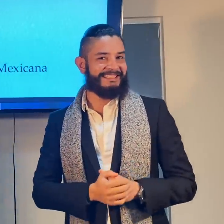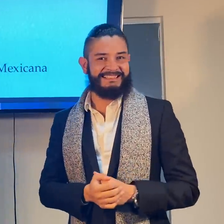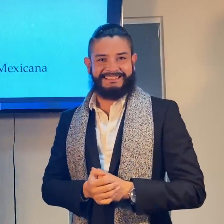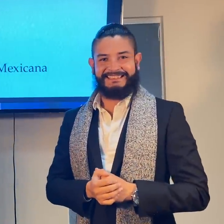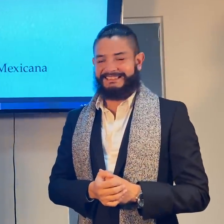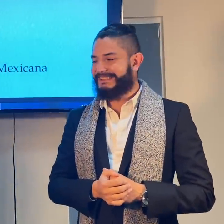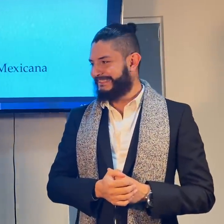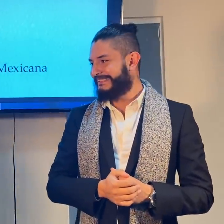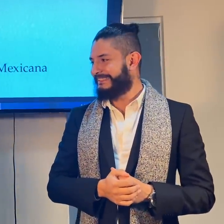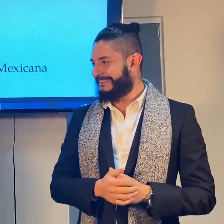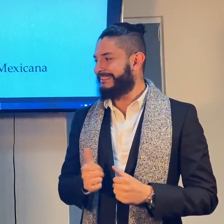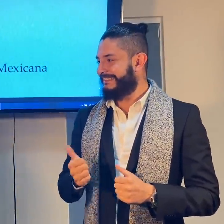pueden platicar.